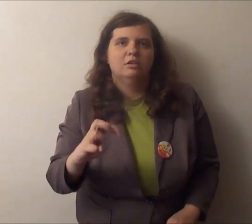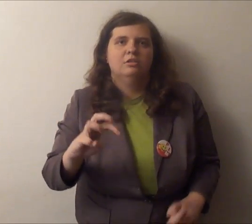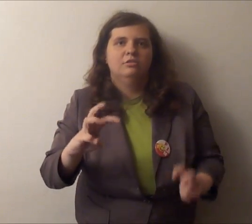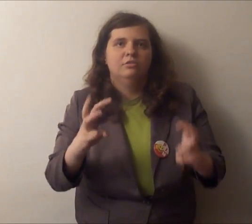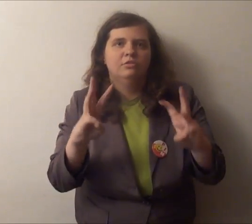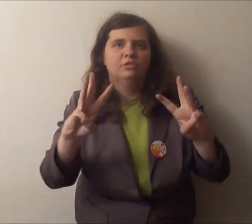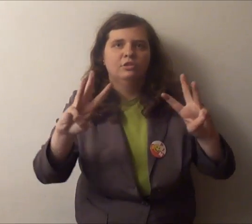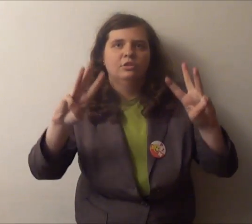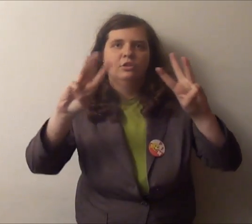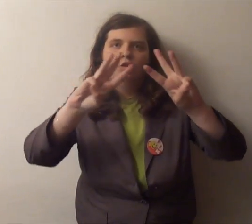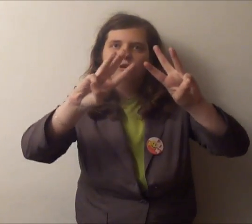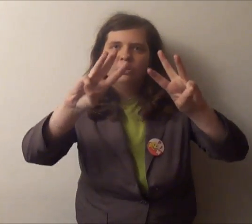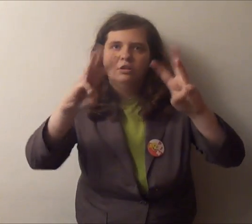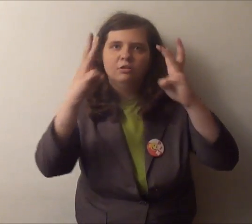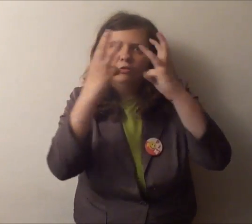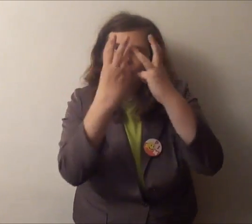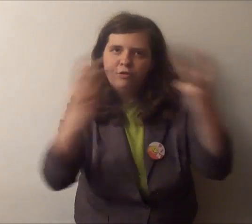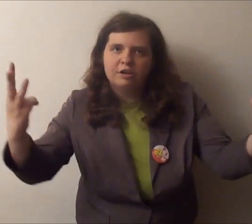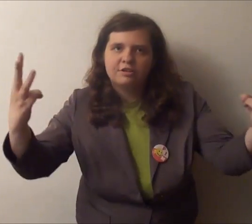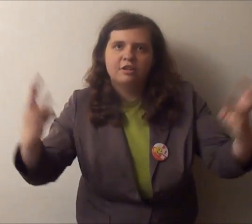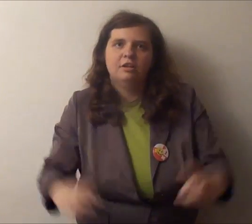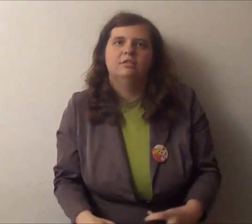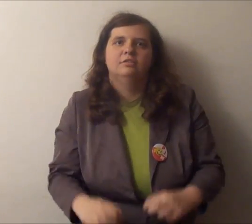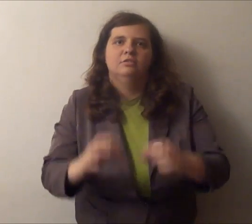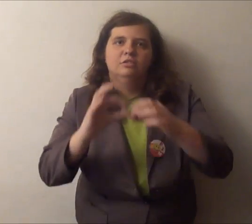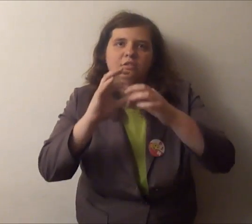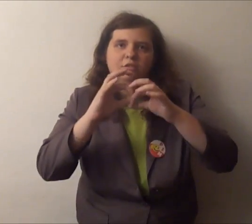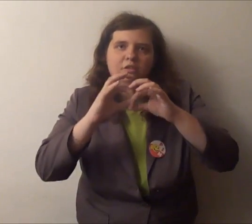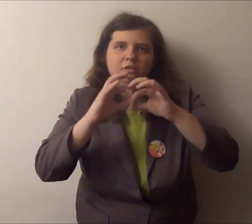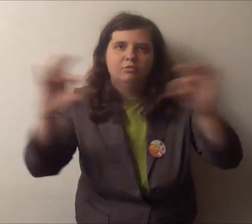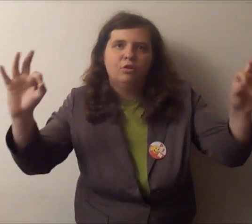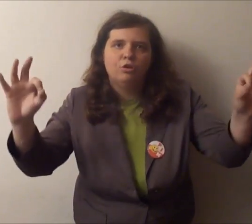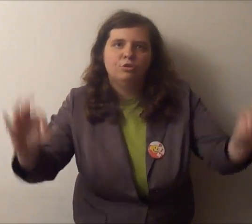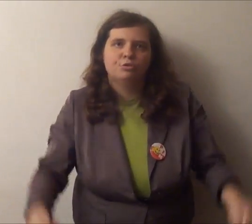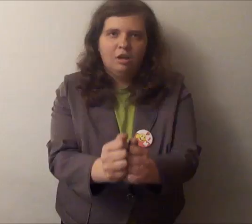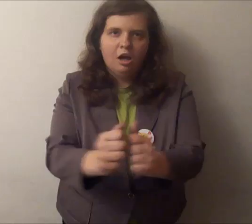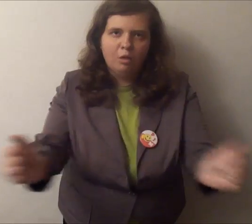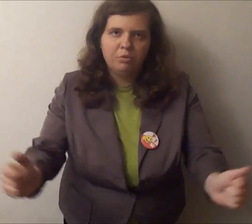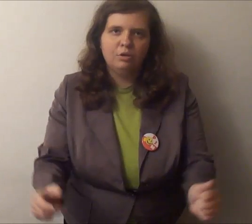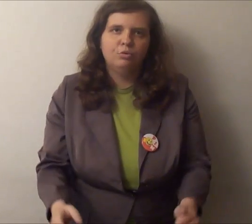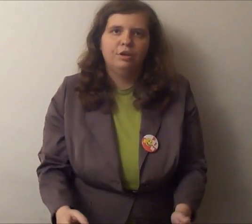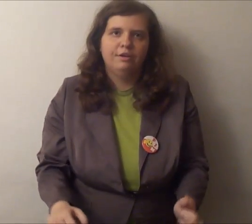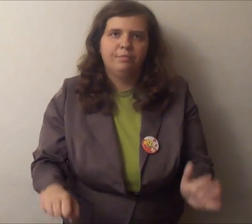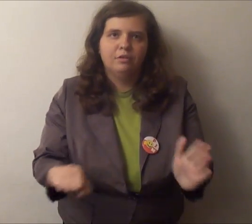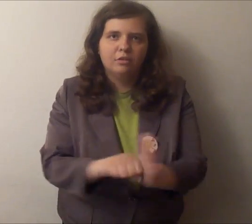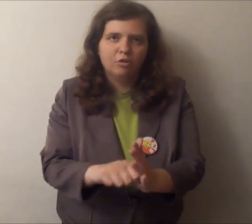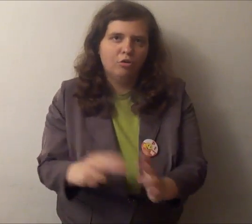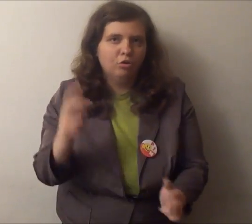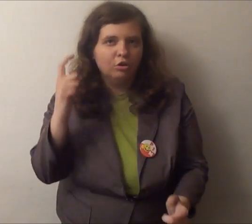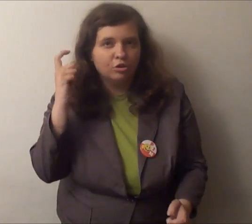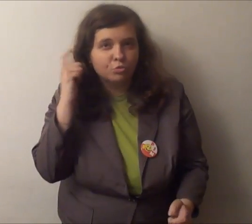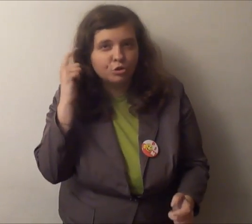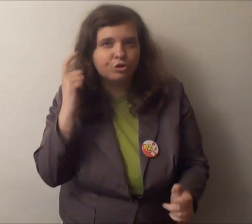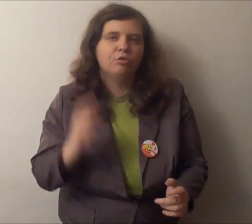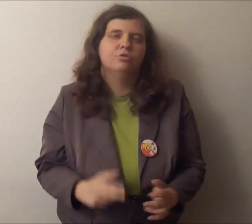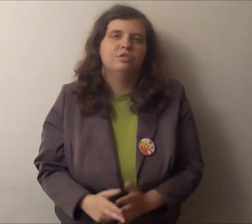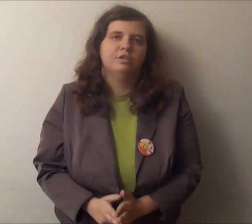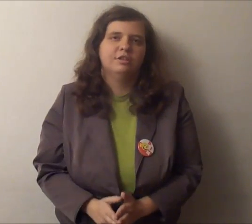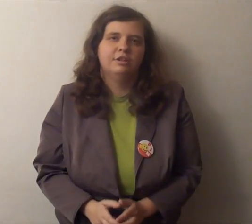ważna wolność. Apeluję do słyszących,